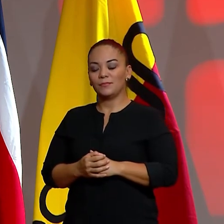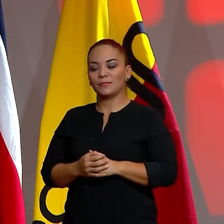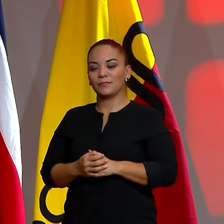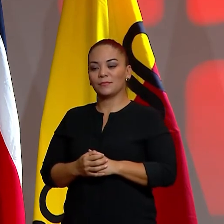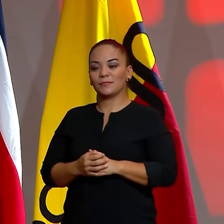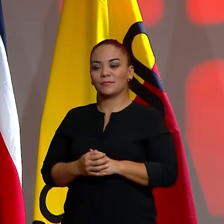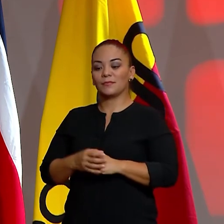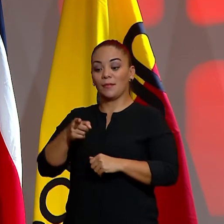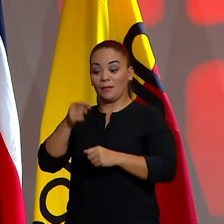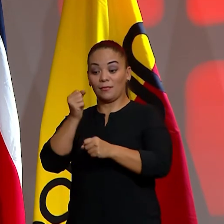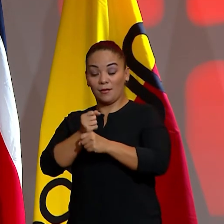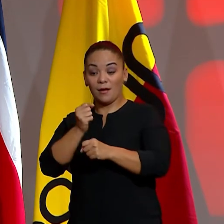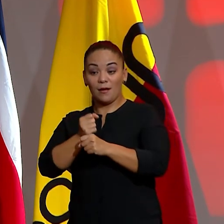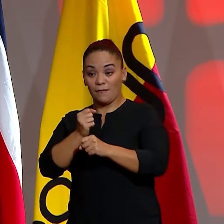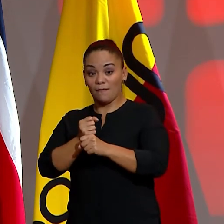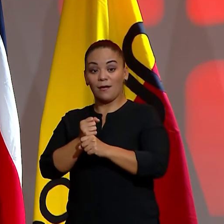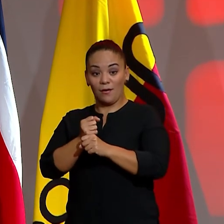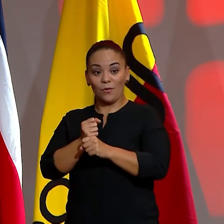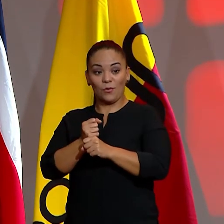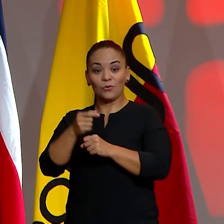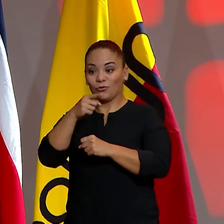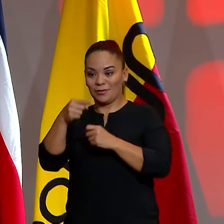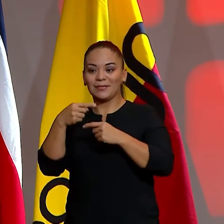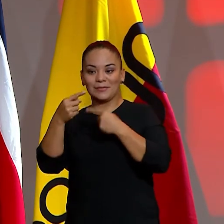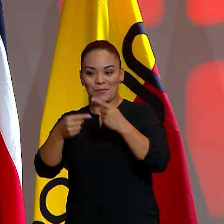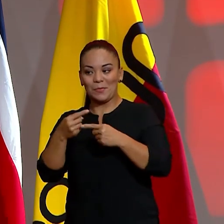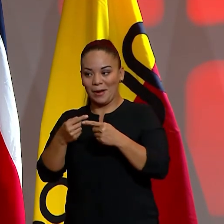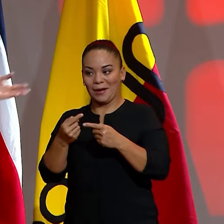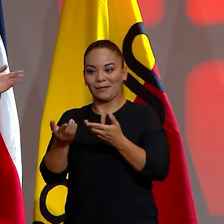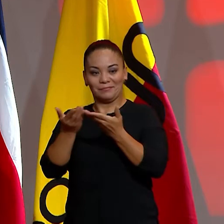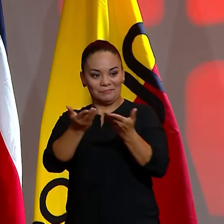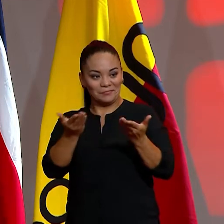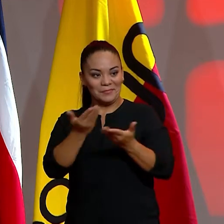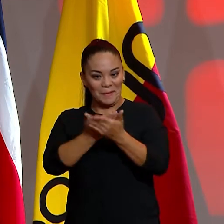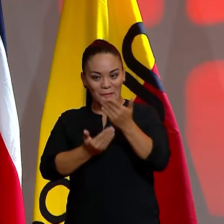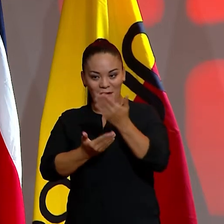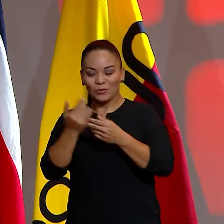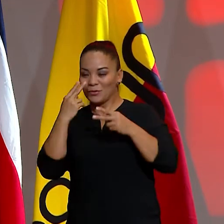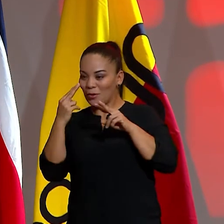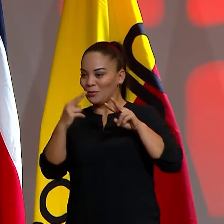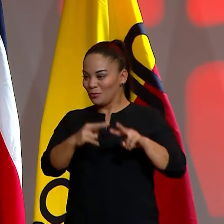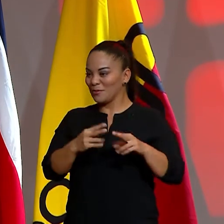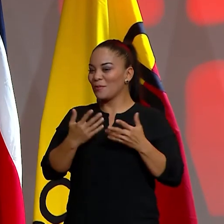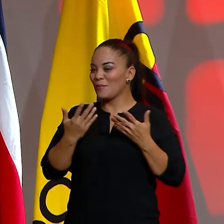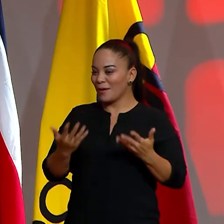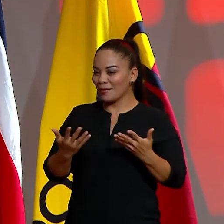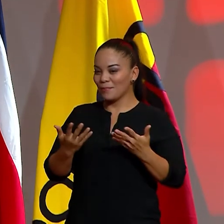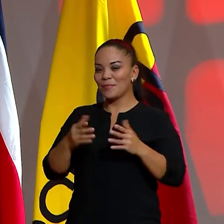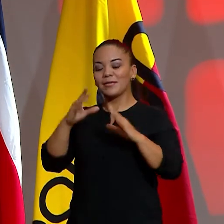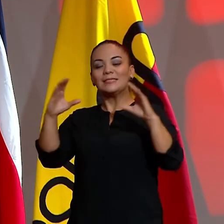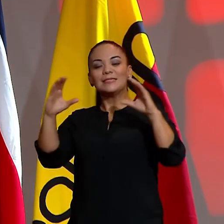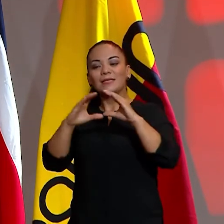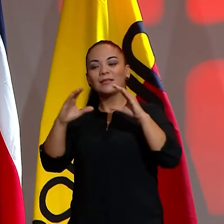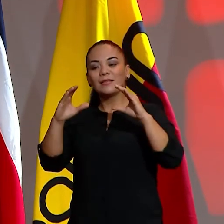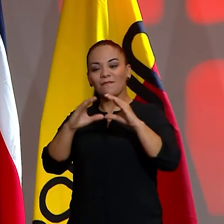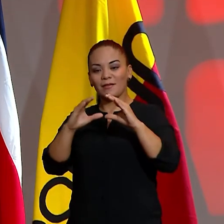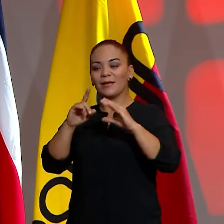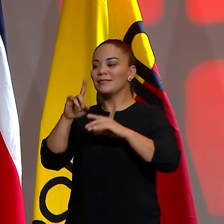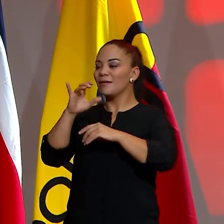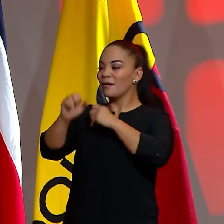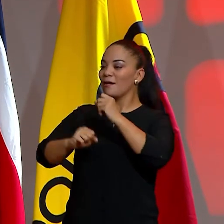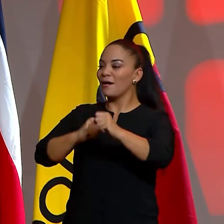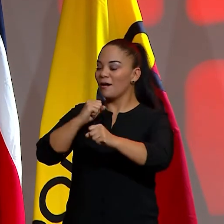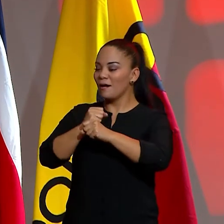La obra que están ustedes a punto de tener en sus manos y van a observar, certifica un centenario